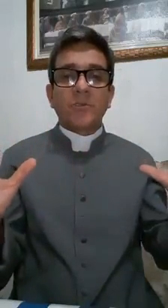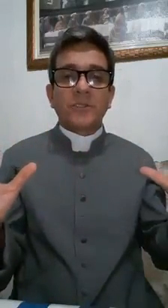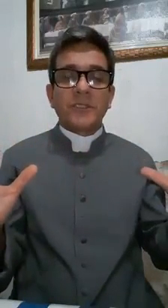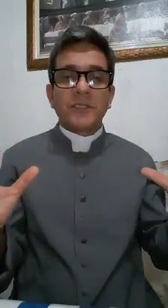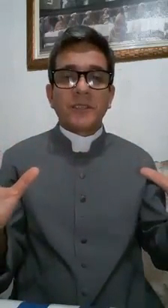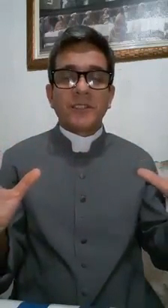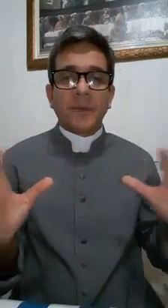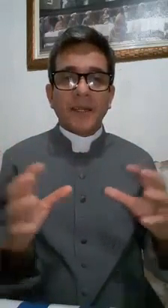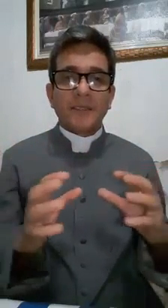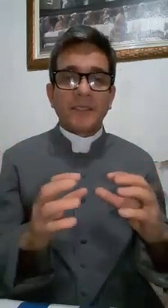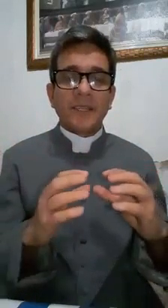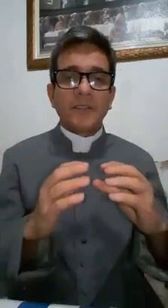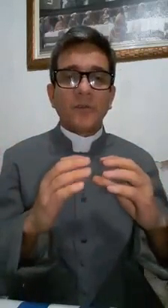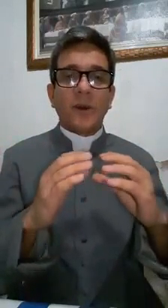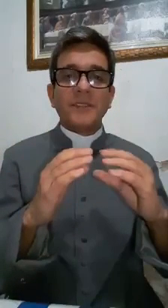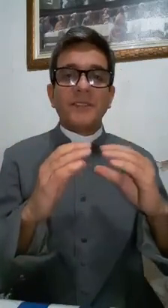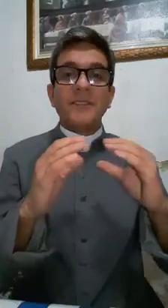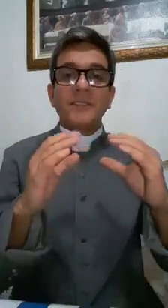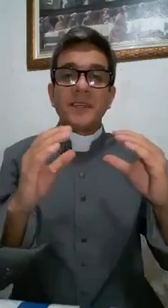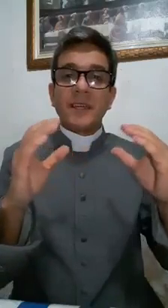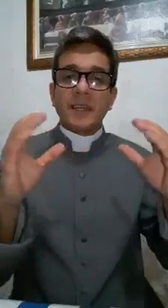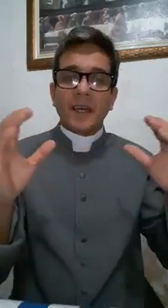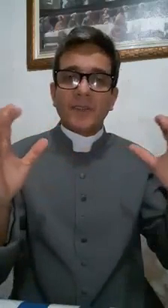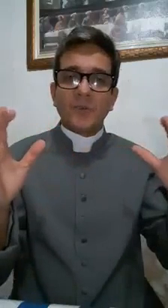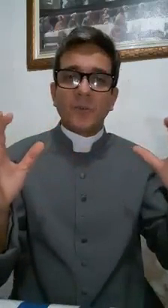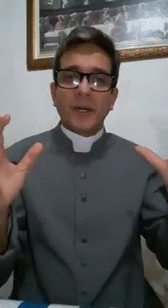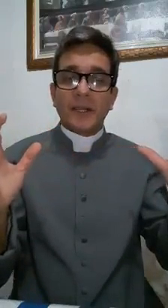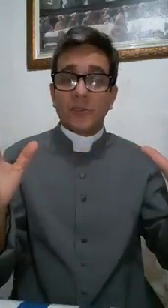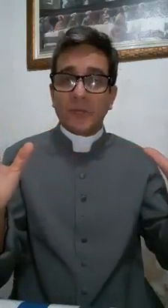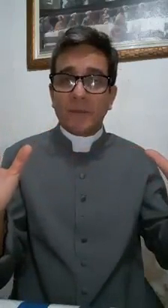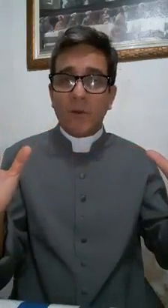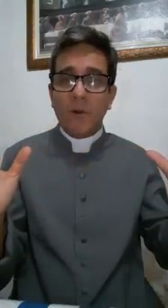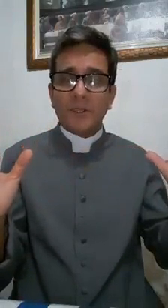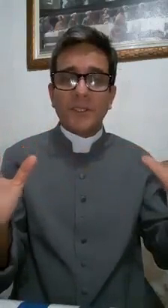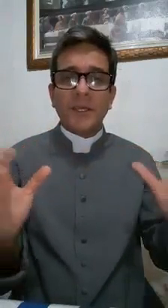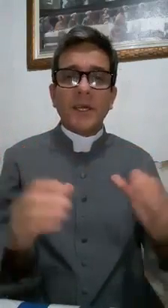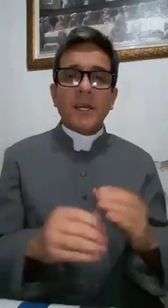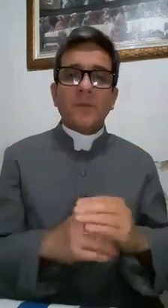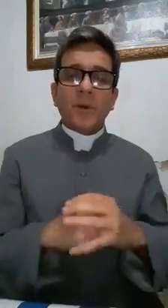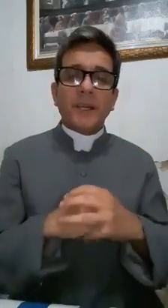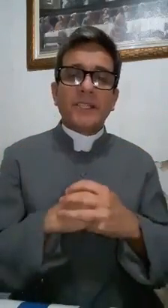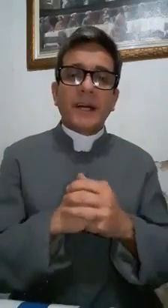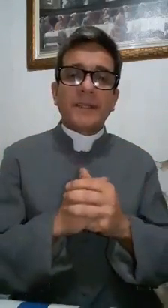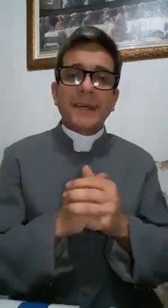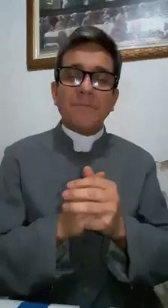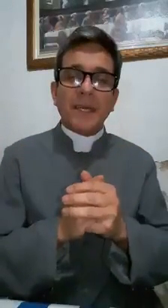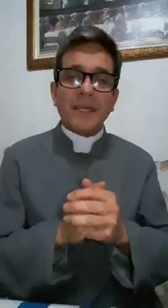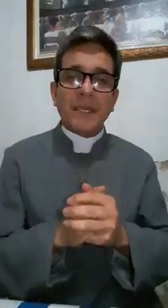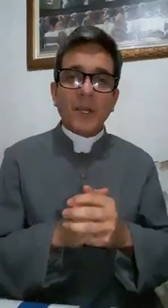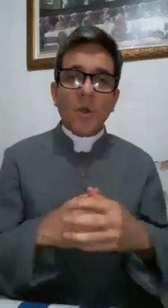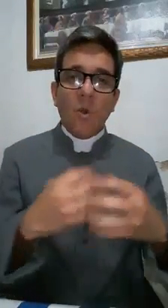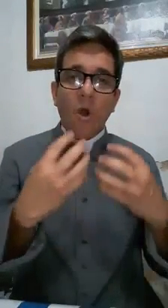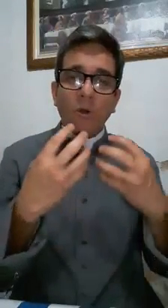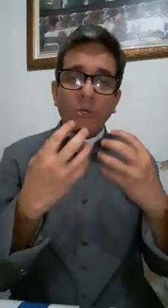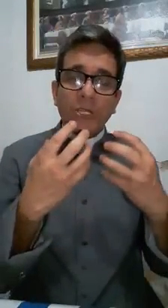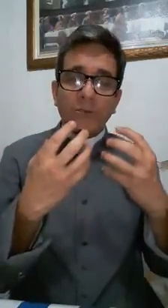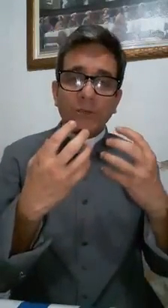a justiça desse país, que já não pode se dizer que é a Suprema Corte porque está também corruído,